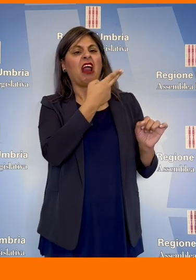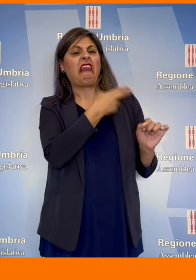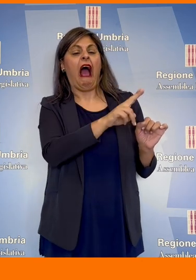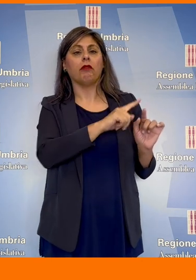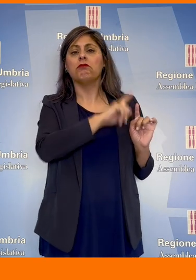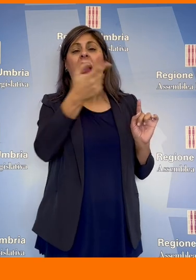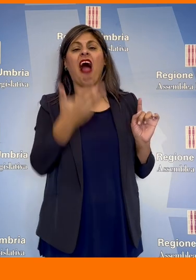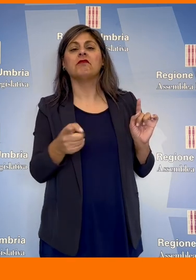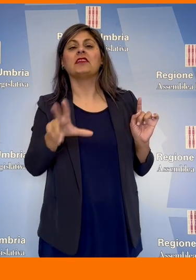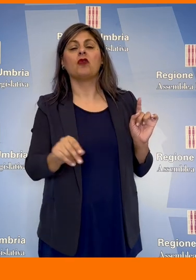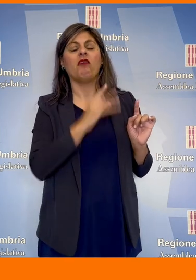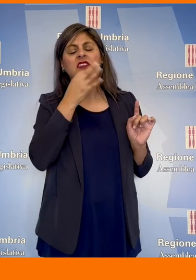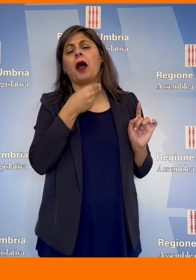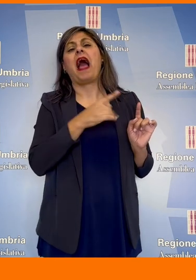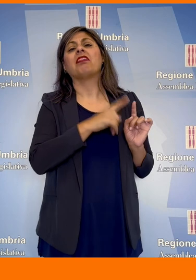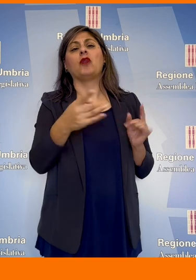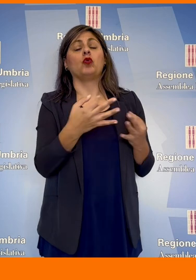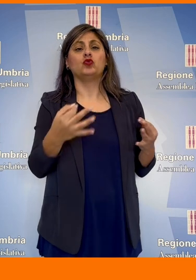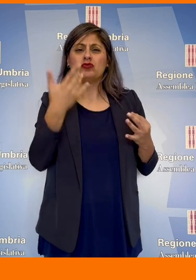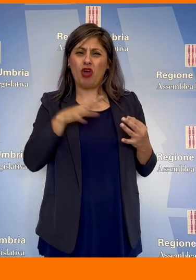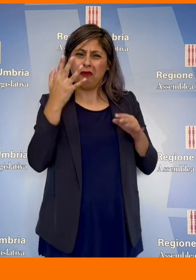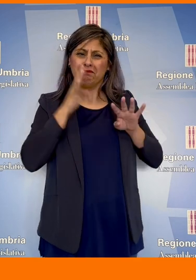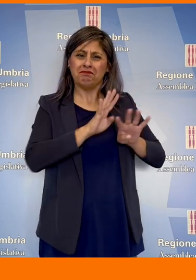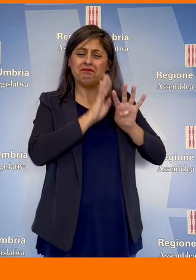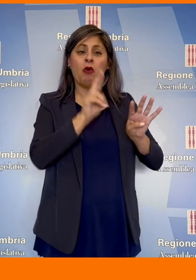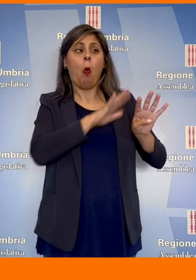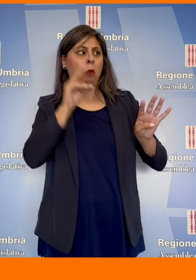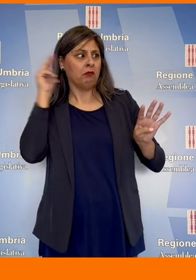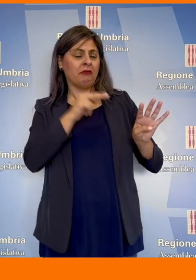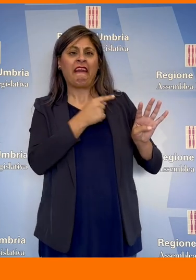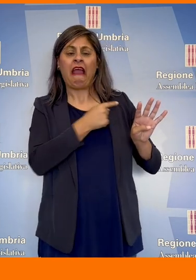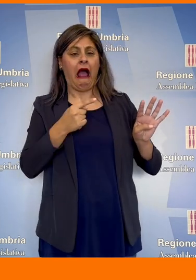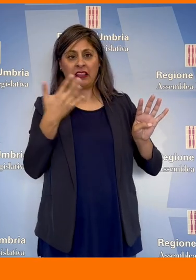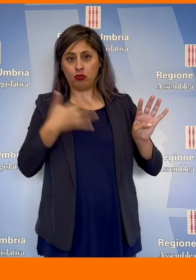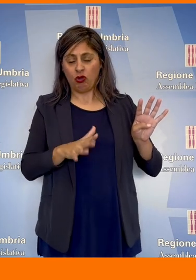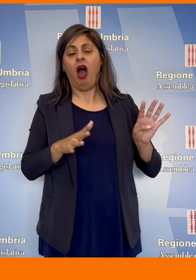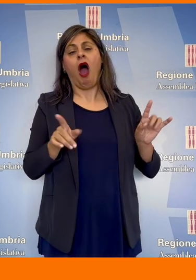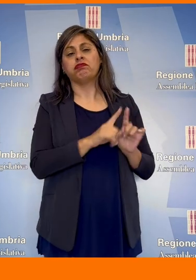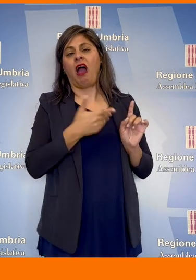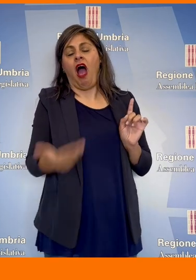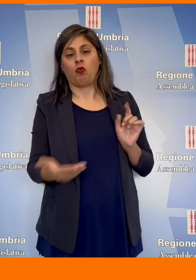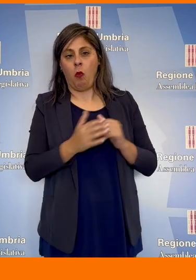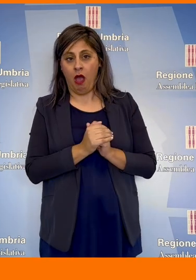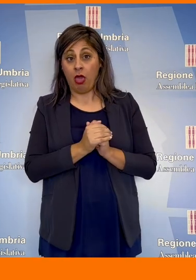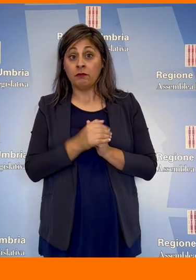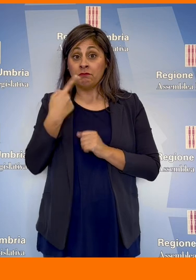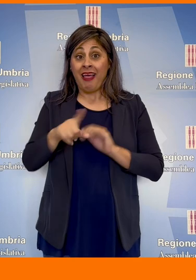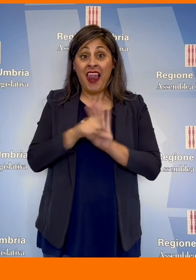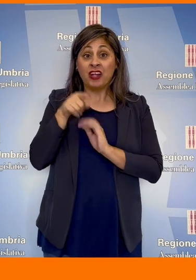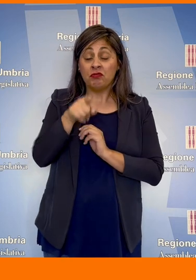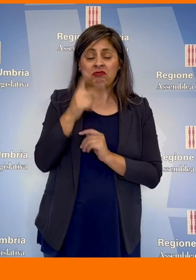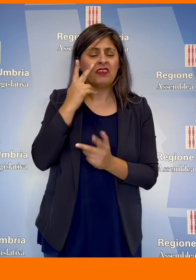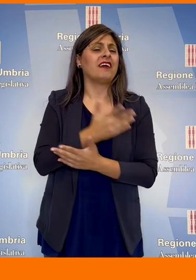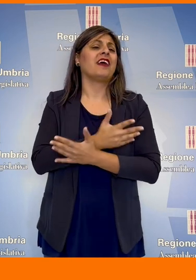gravidanza farmacologica, portando in piazza migliaia di persone e rendendo l'Umbria un esempio negativo. Da questa legge emerge